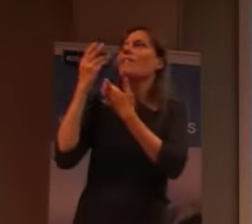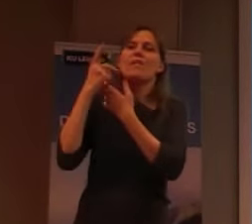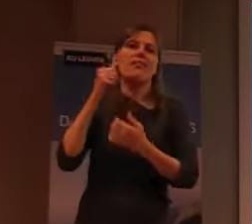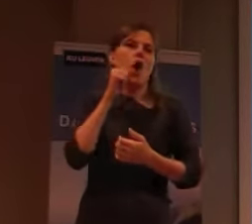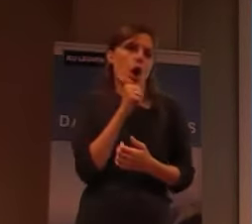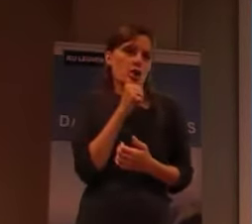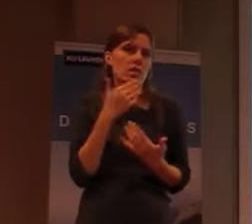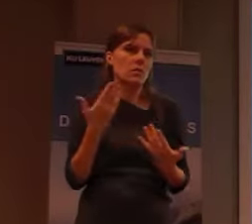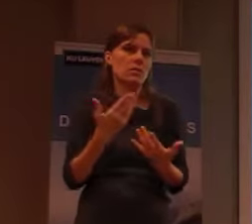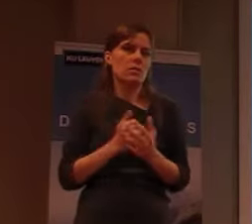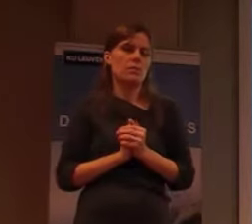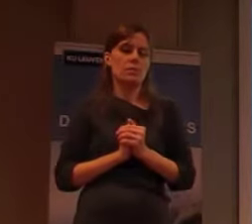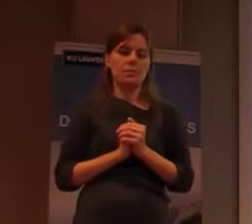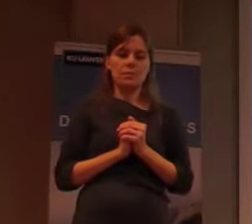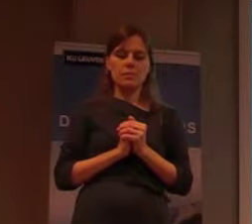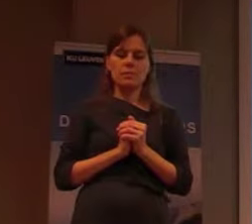zijn eigen ouders.